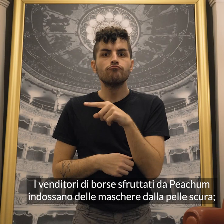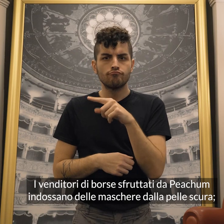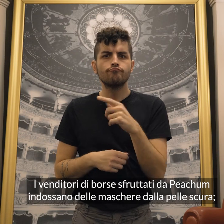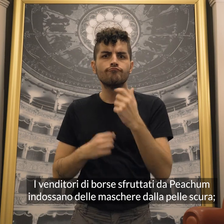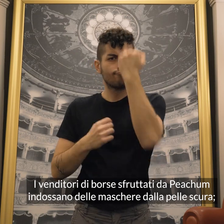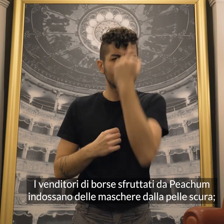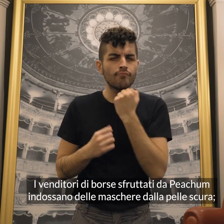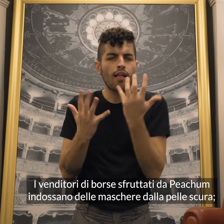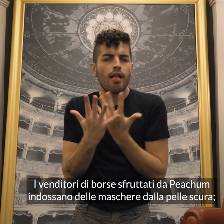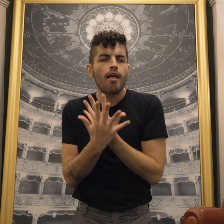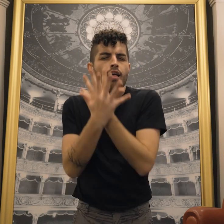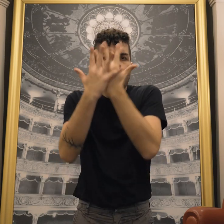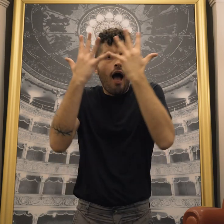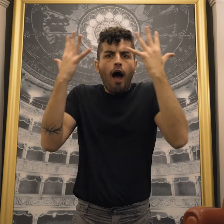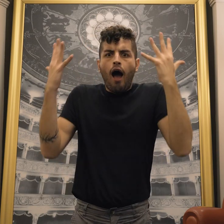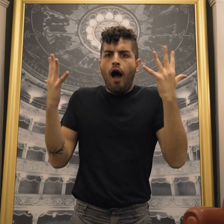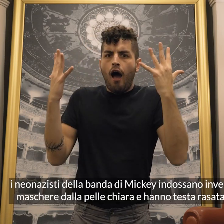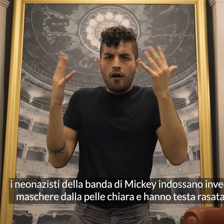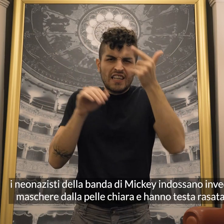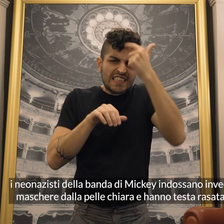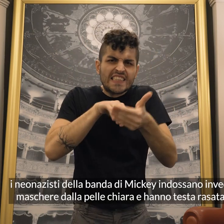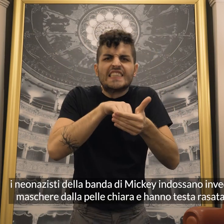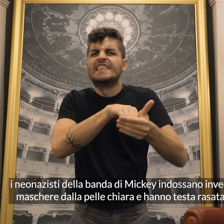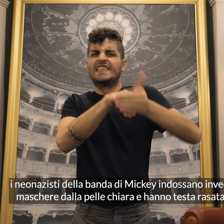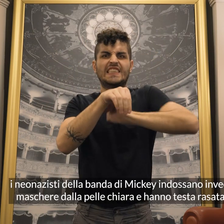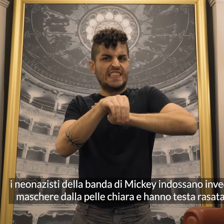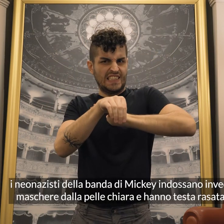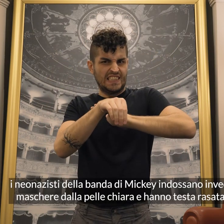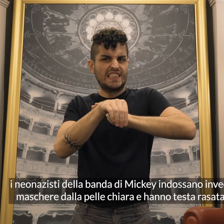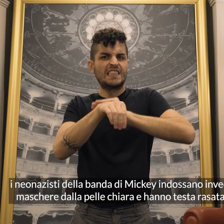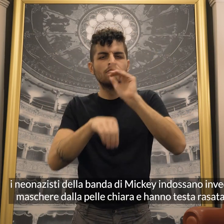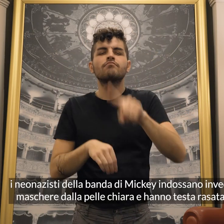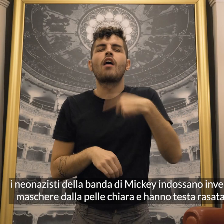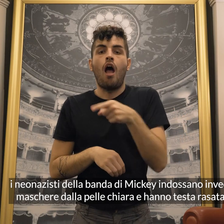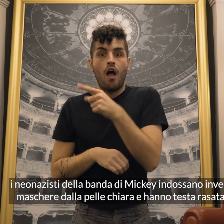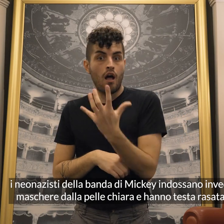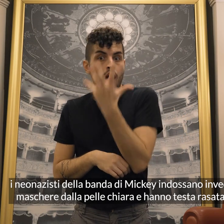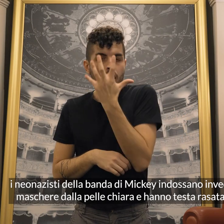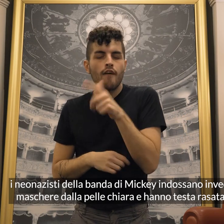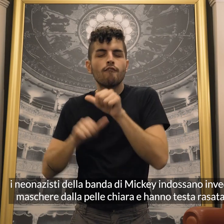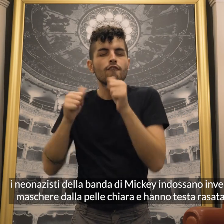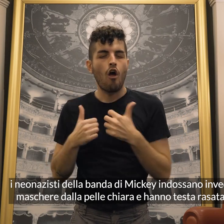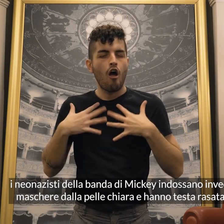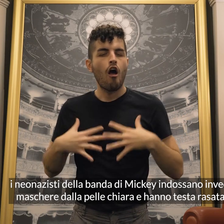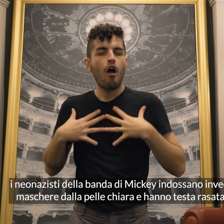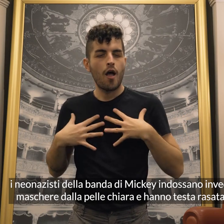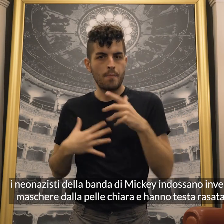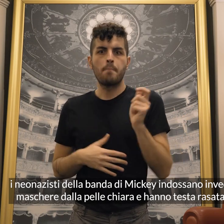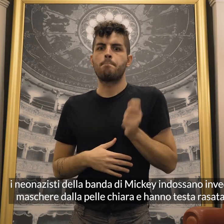dalla pelle scura. I neonazisti della banda di Miki indossano invece maschere dalla pelle